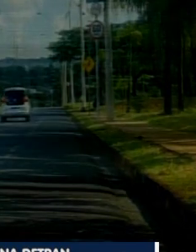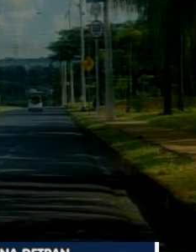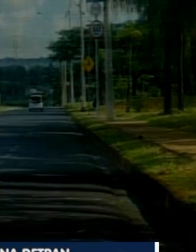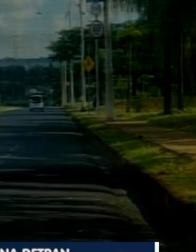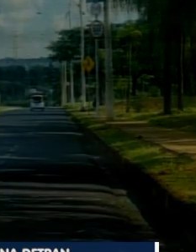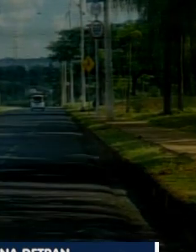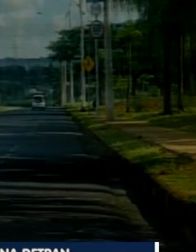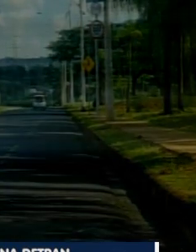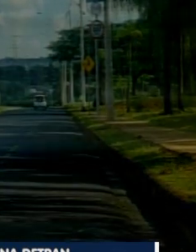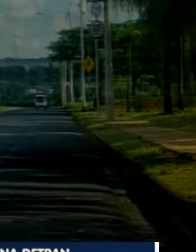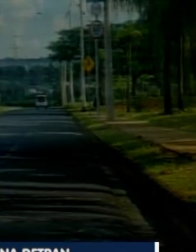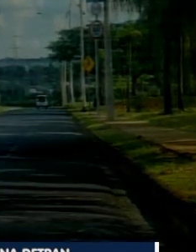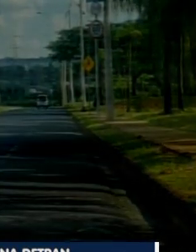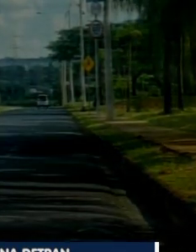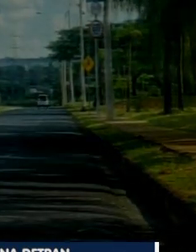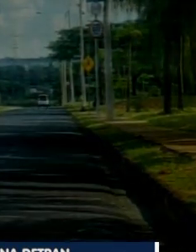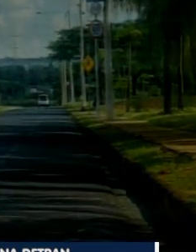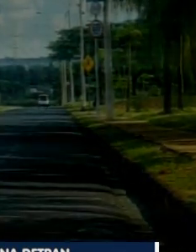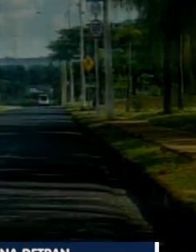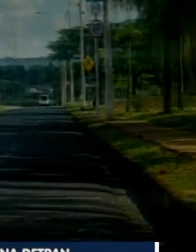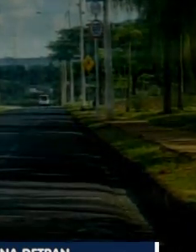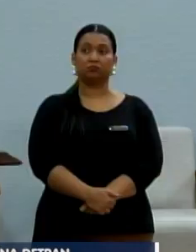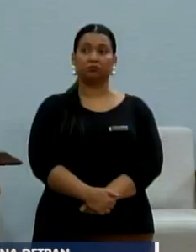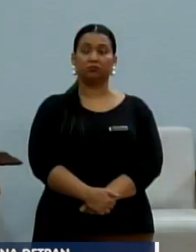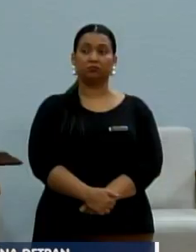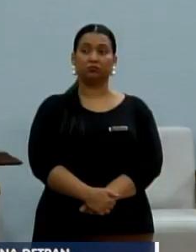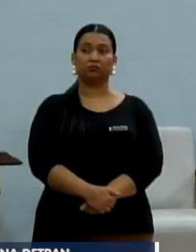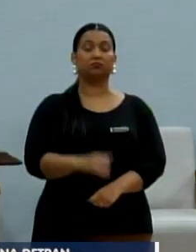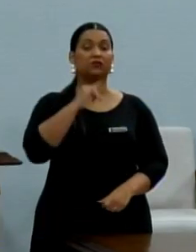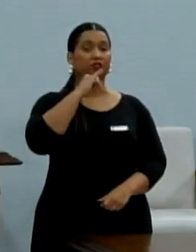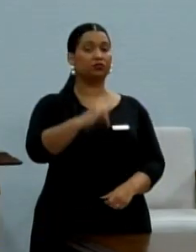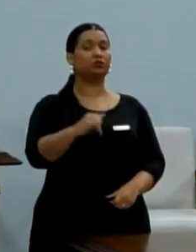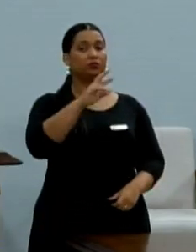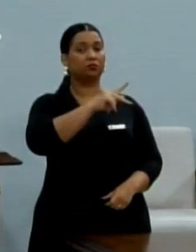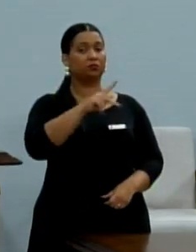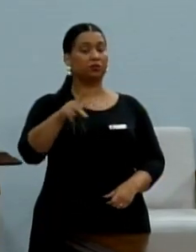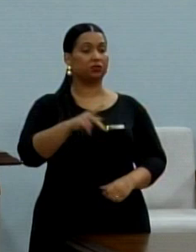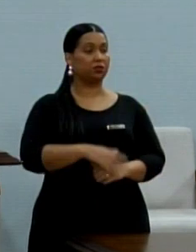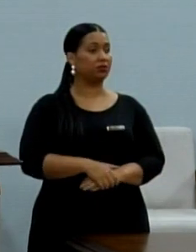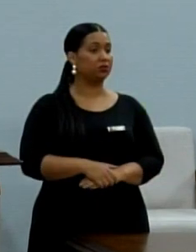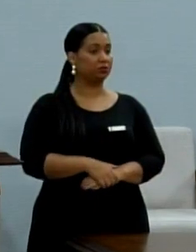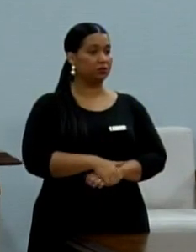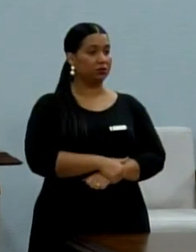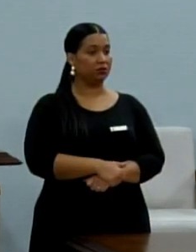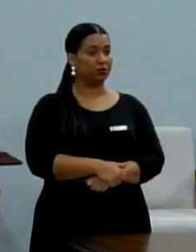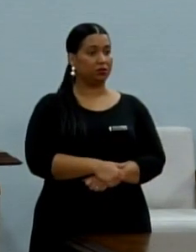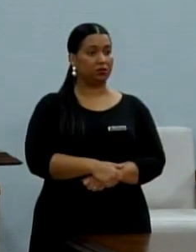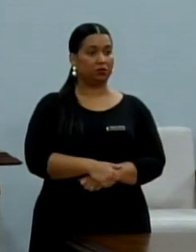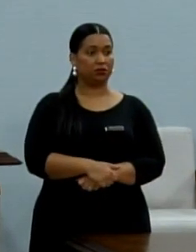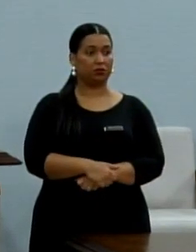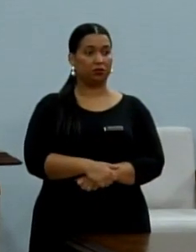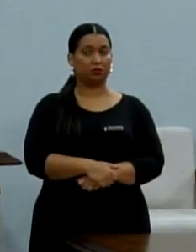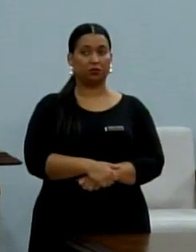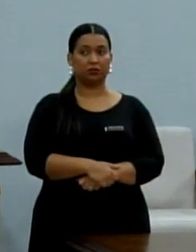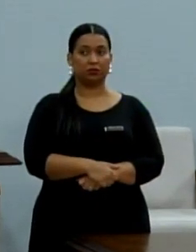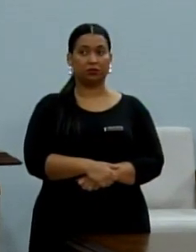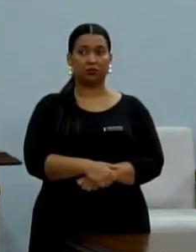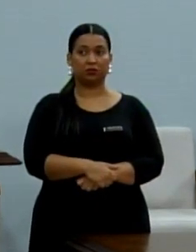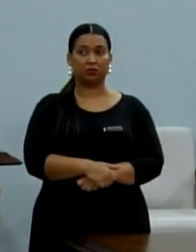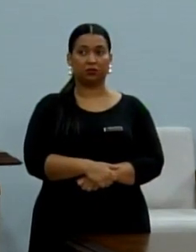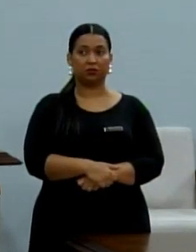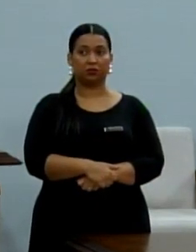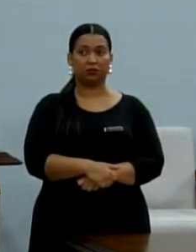preocupado por não receber essas respostas, ok? Tenha dito, excelência. Vereador, se o senhor me permite, só um minutinho, por favor.